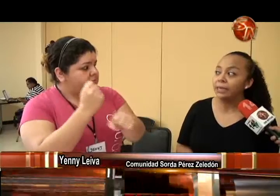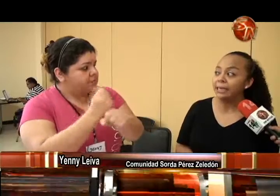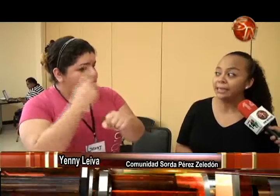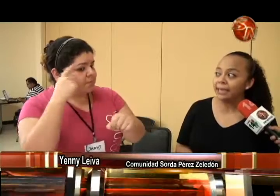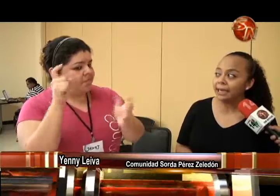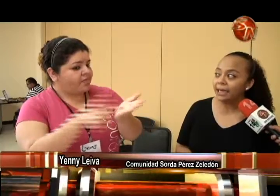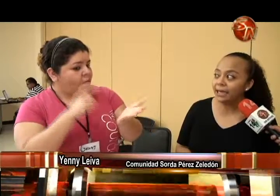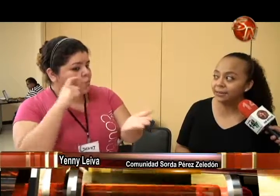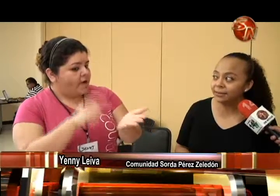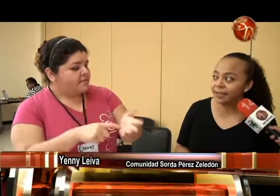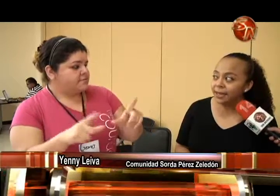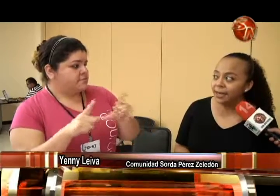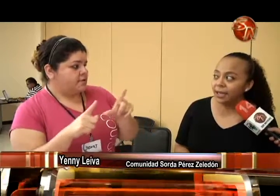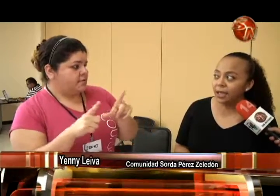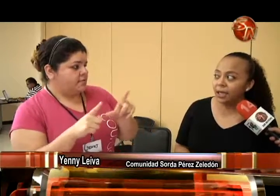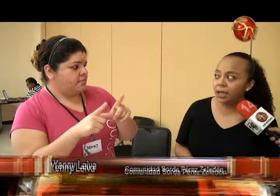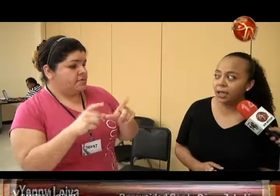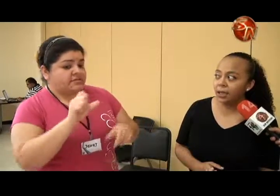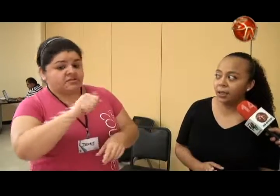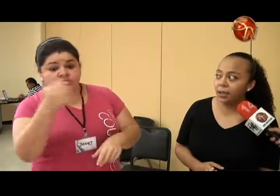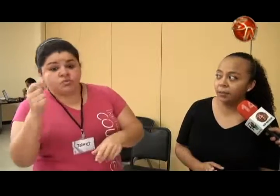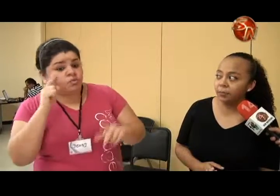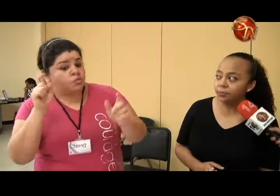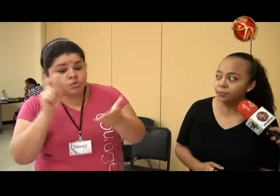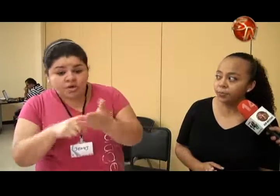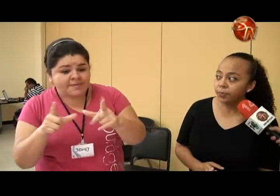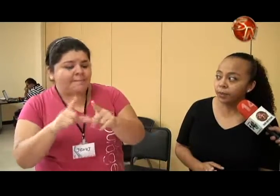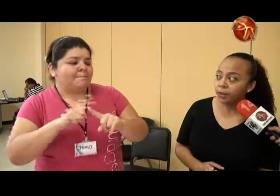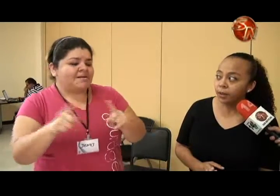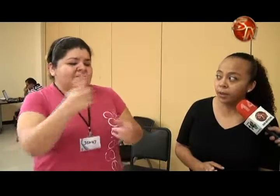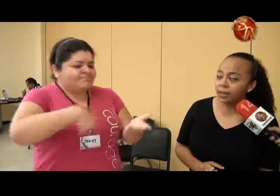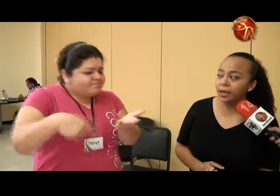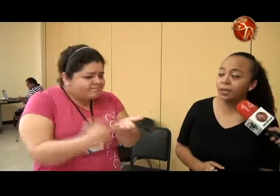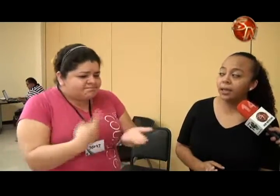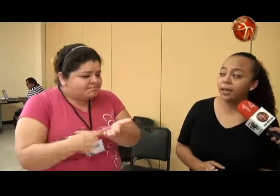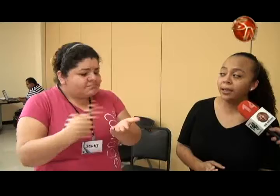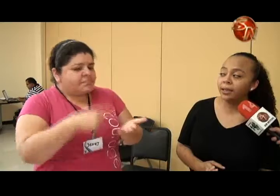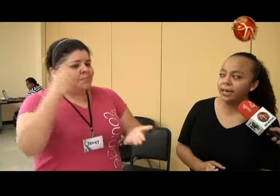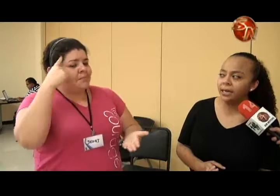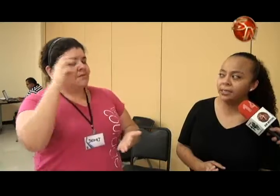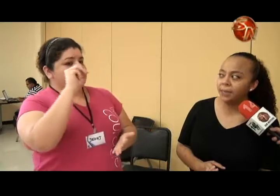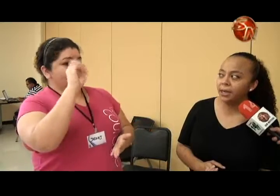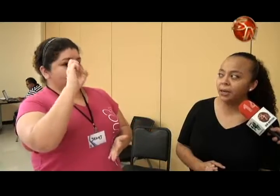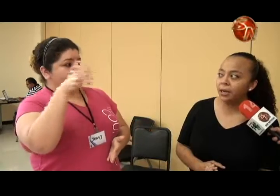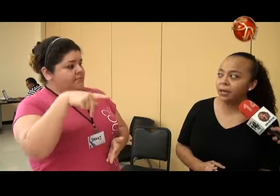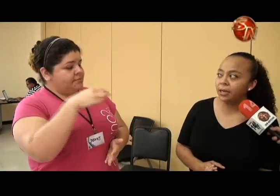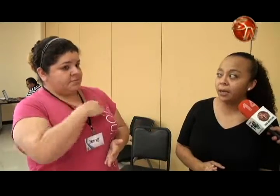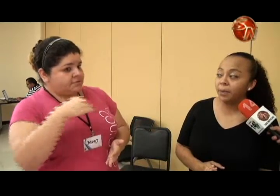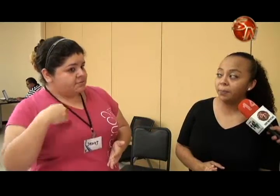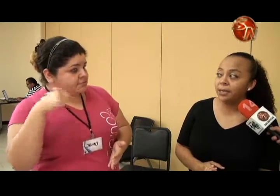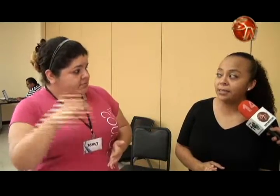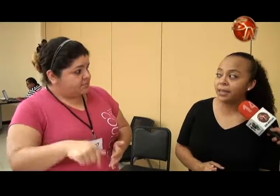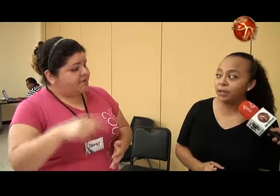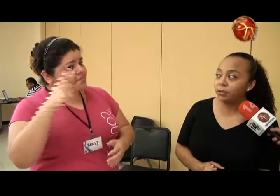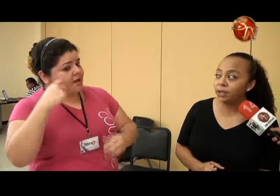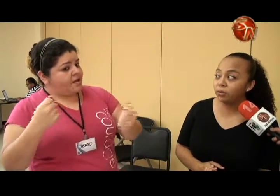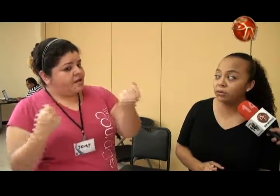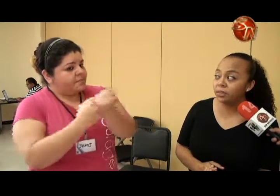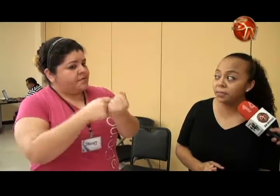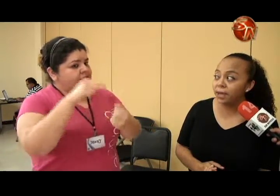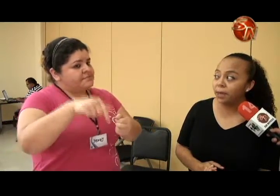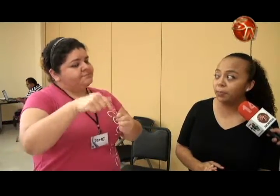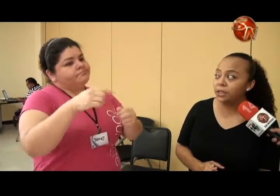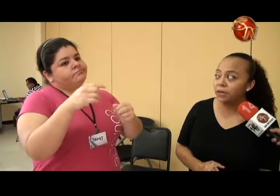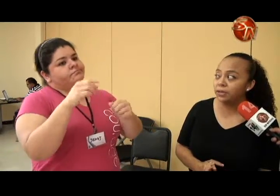podemos seguir adelante e indicarles también que el MEP les está dando